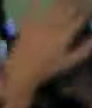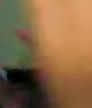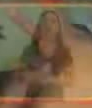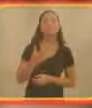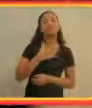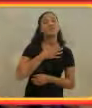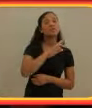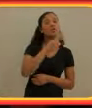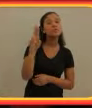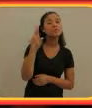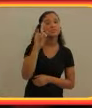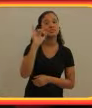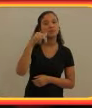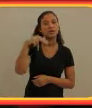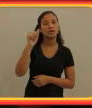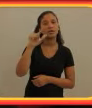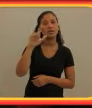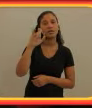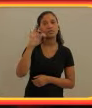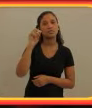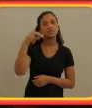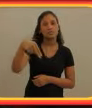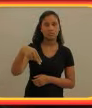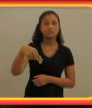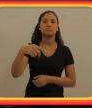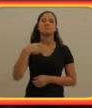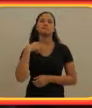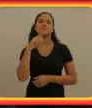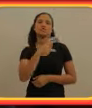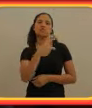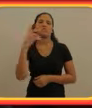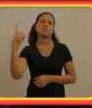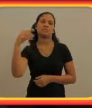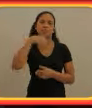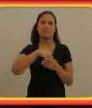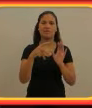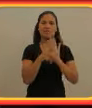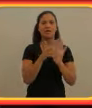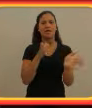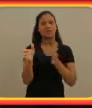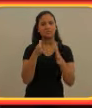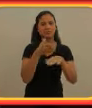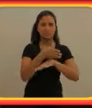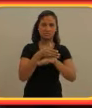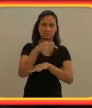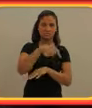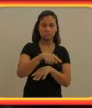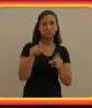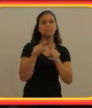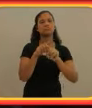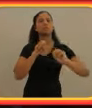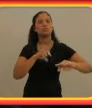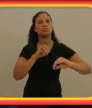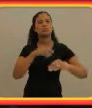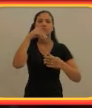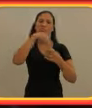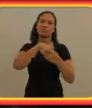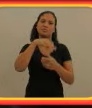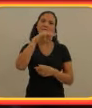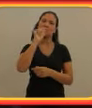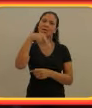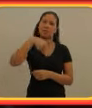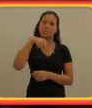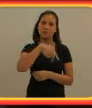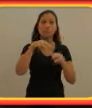as mãos no álbum. Meu nome é Daina Leiton, eu sou coordenadora da acessibilidade e do educativo aqui do MAM, o Museu de Arte Moderna de São